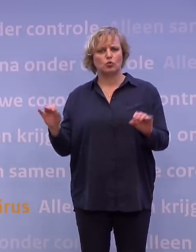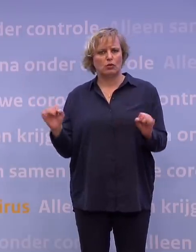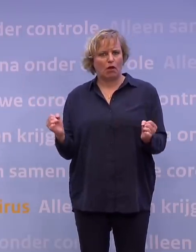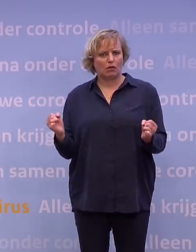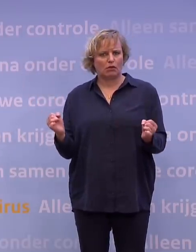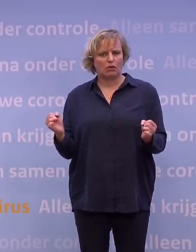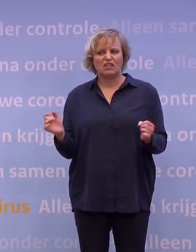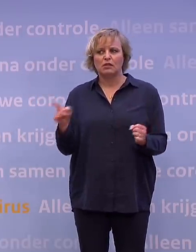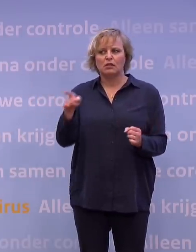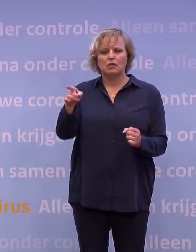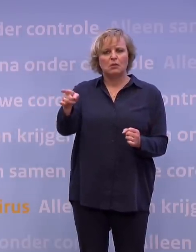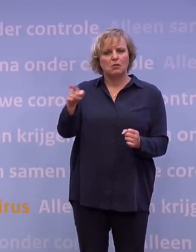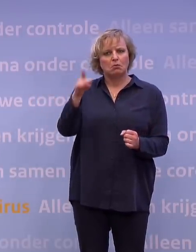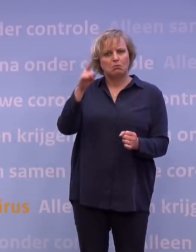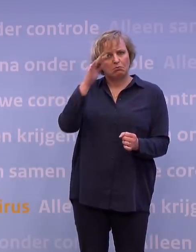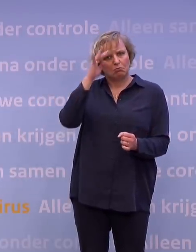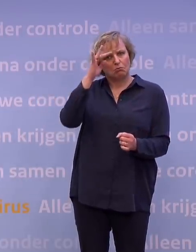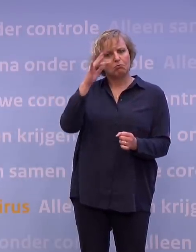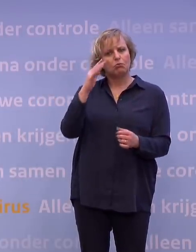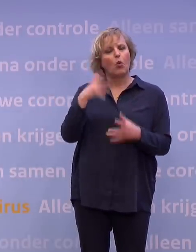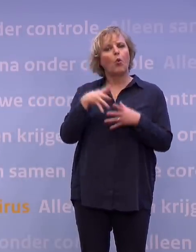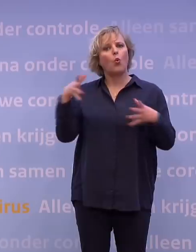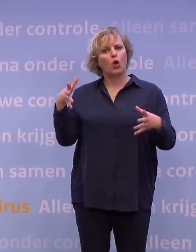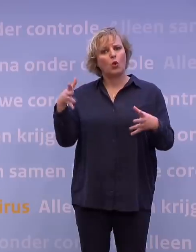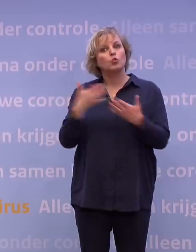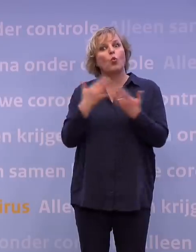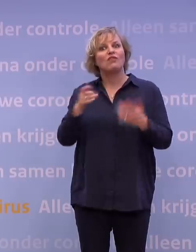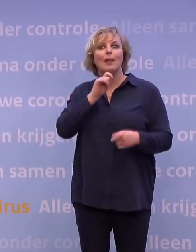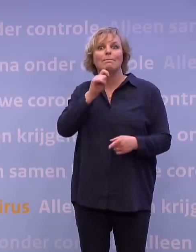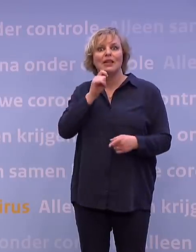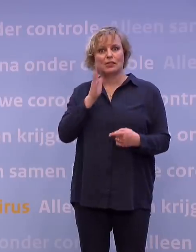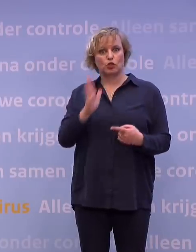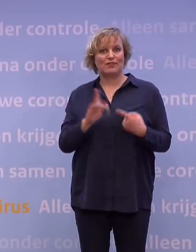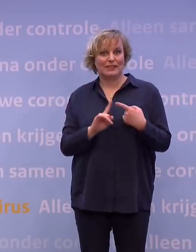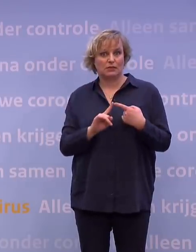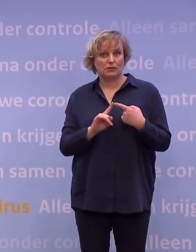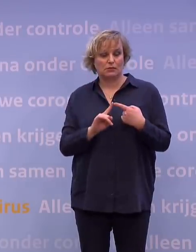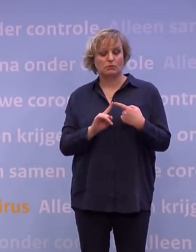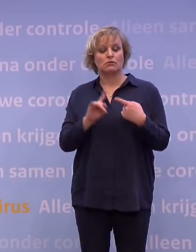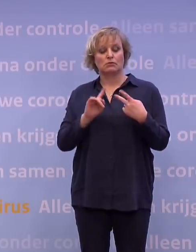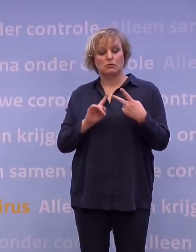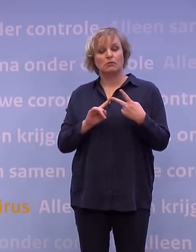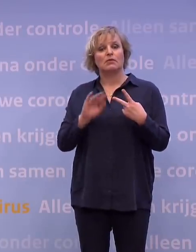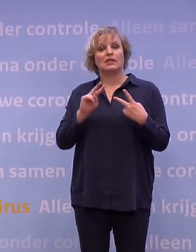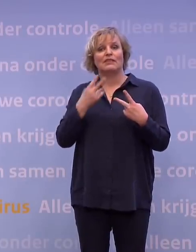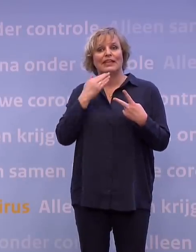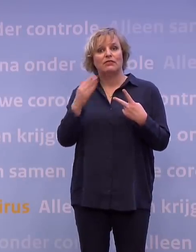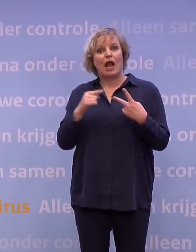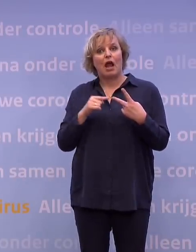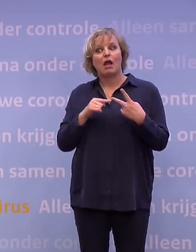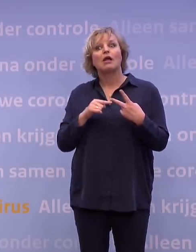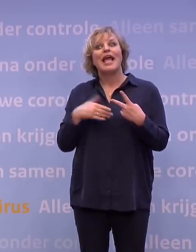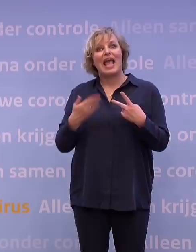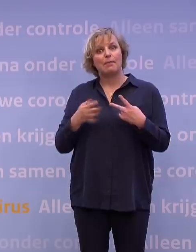hoe groot dat eigenlijk is? Hoeveel meldingen zijn gemaakt? Allereerst. ten tweede, er bestaat een